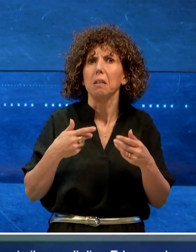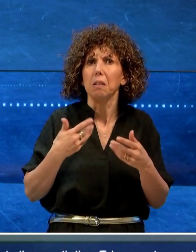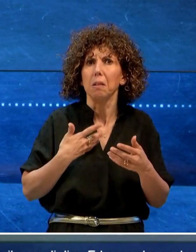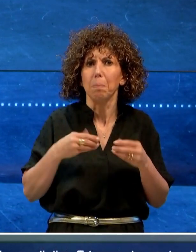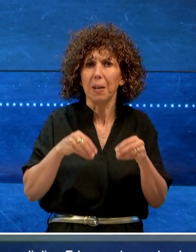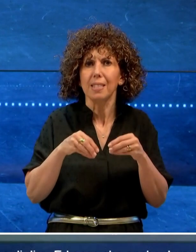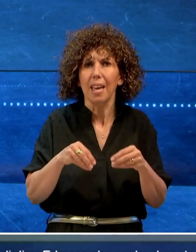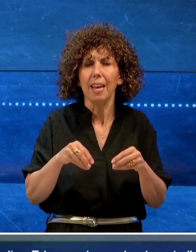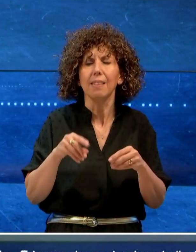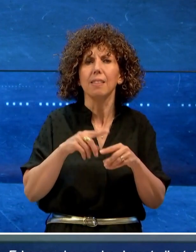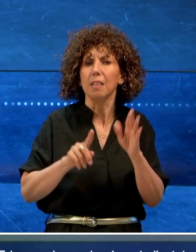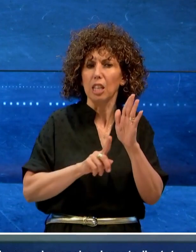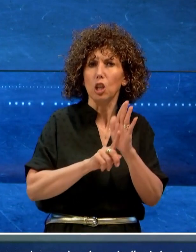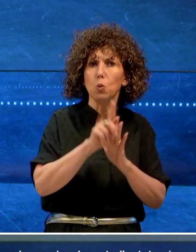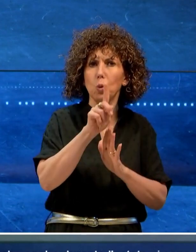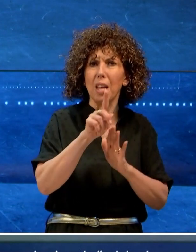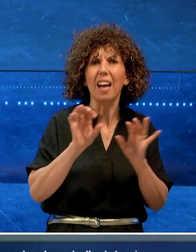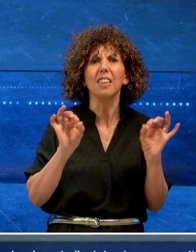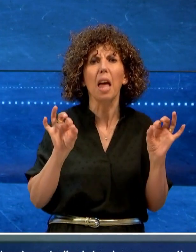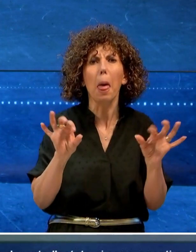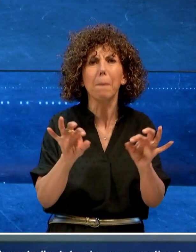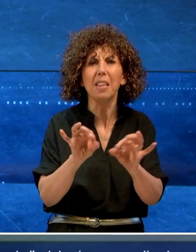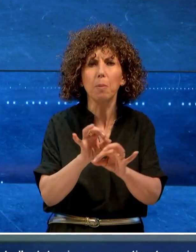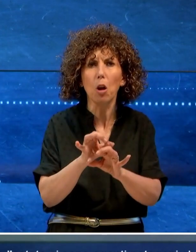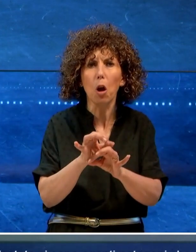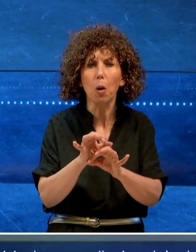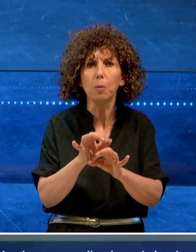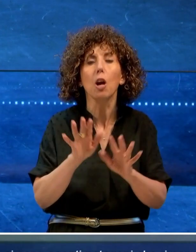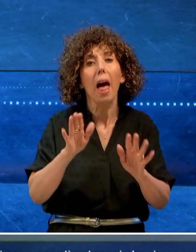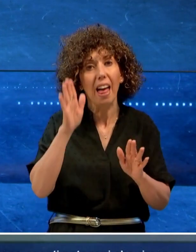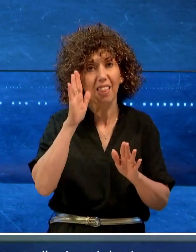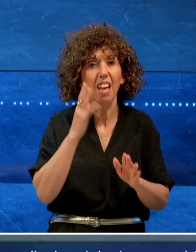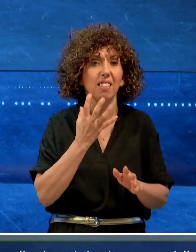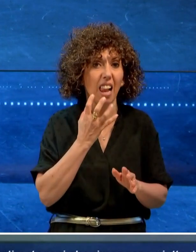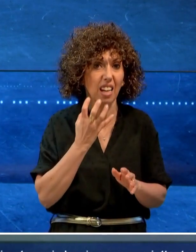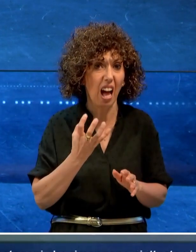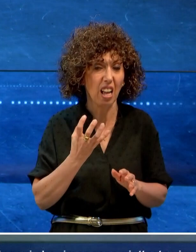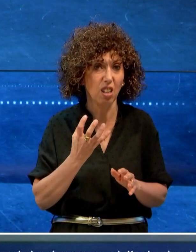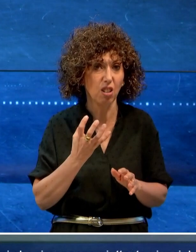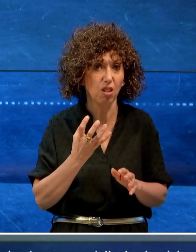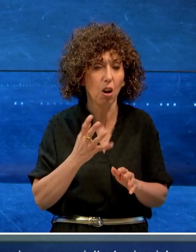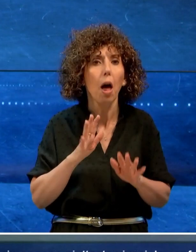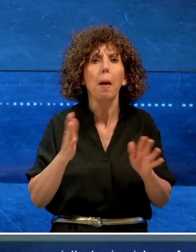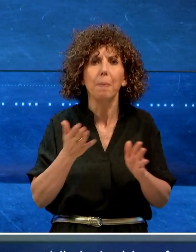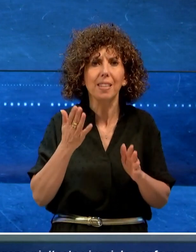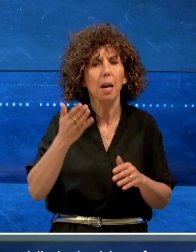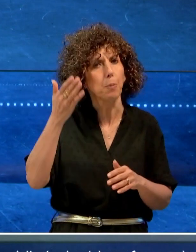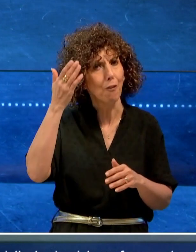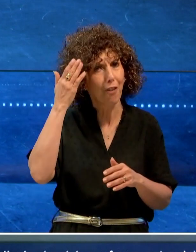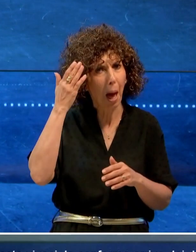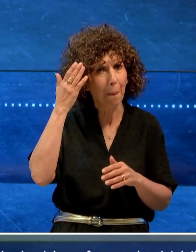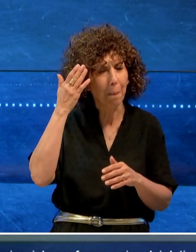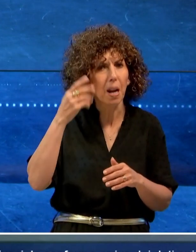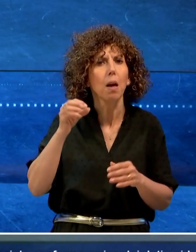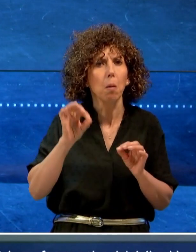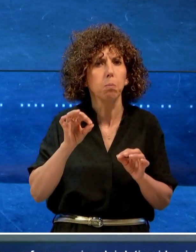La conferma arriva dai dati epidemiologici. Occhio però, anche al caldo, non sempre gli stati febbrili sono legati